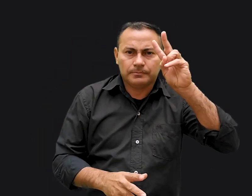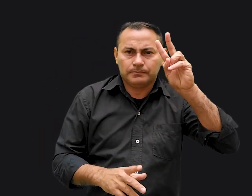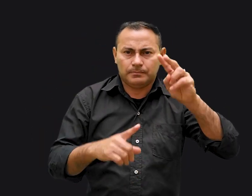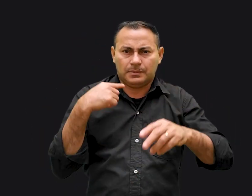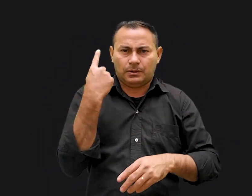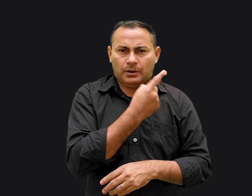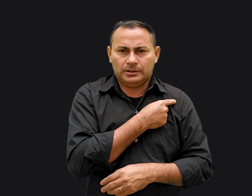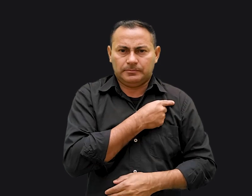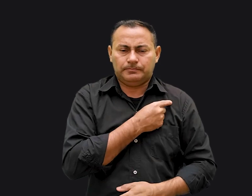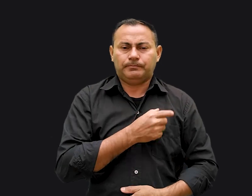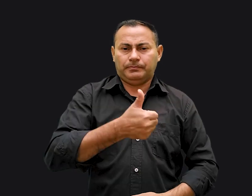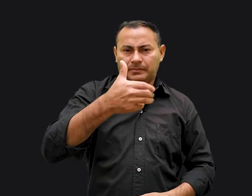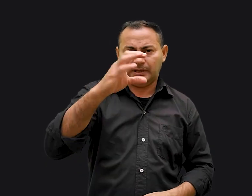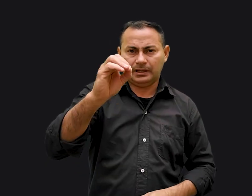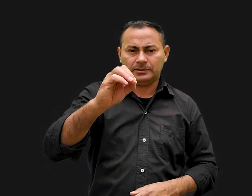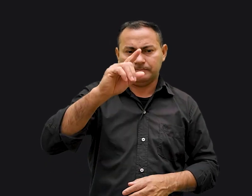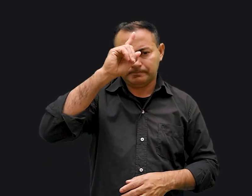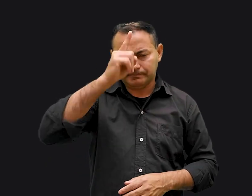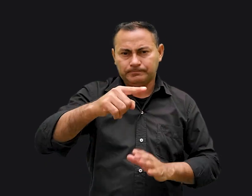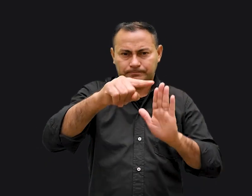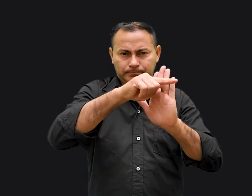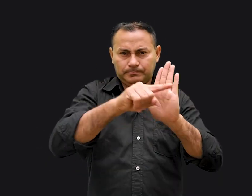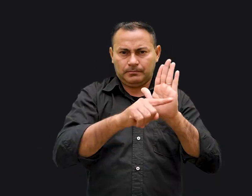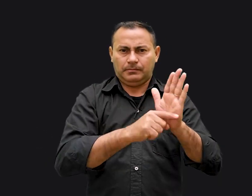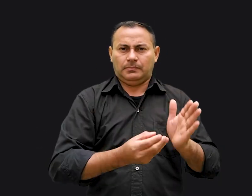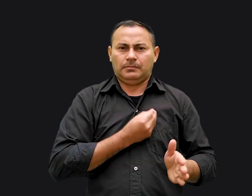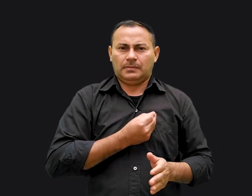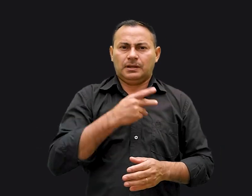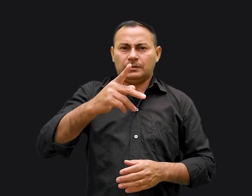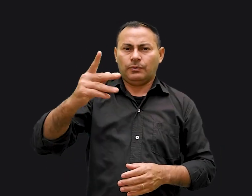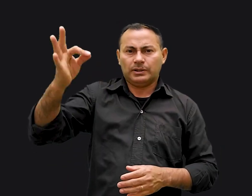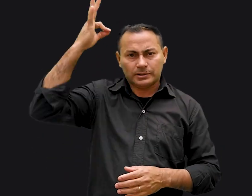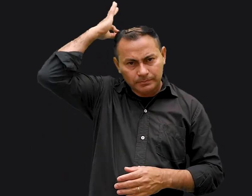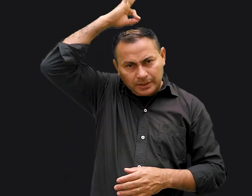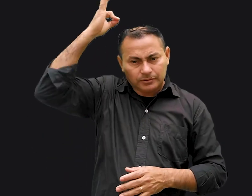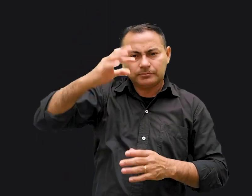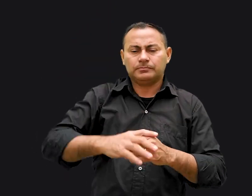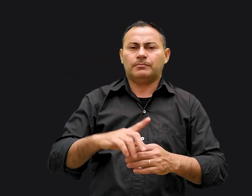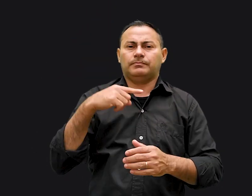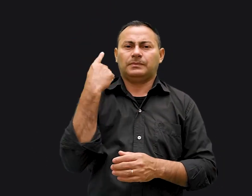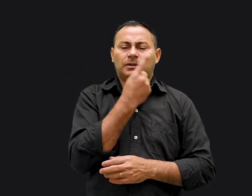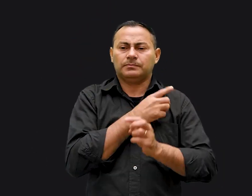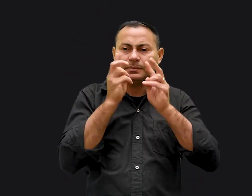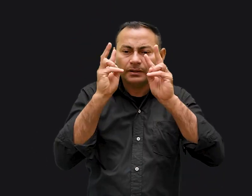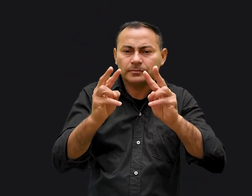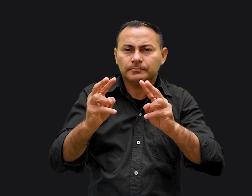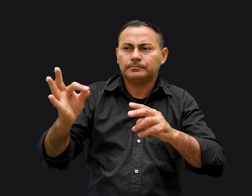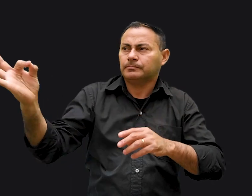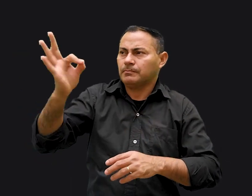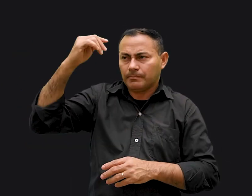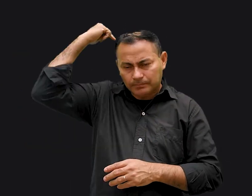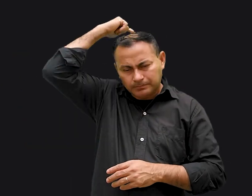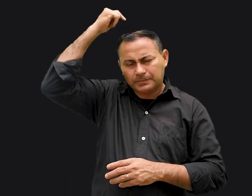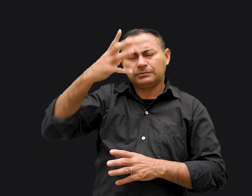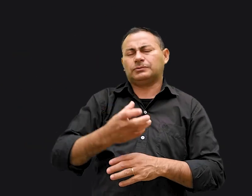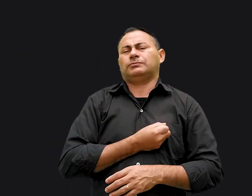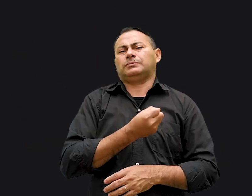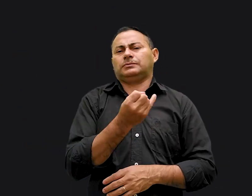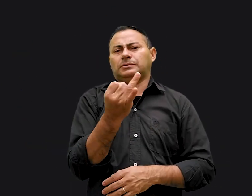se estamos indo através dos dez mandamentos e vendo o seu espírito, então estaremos vendo o espírito de centenas de